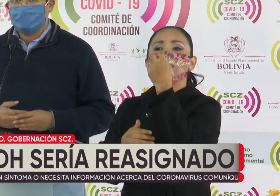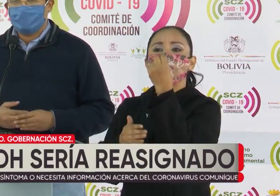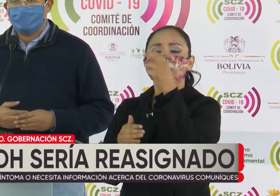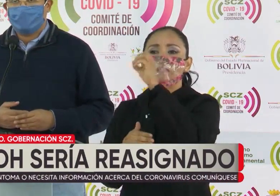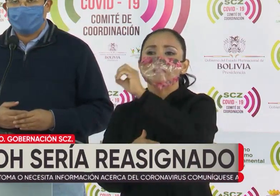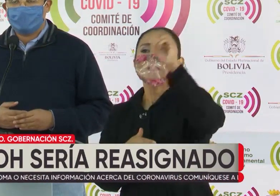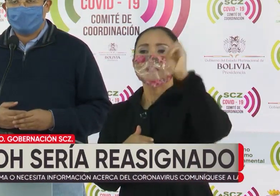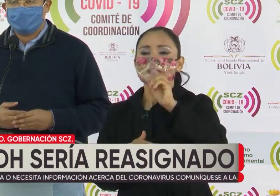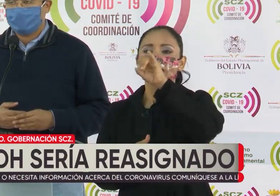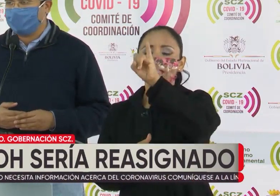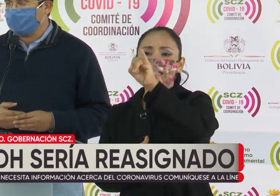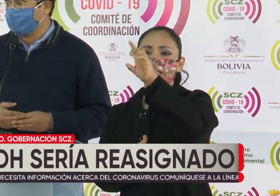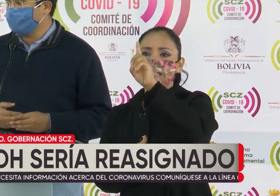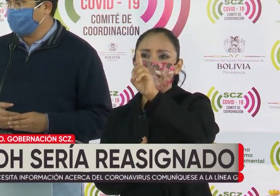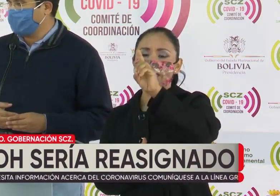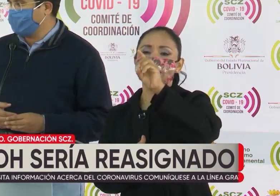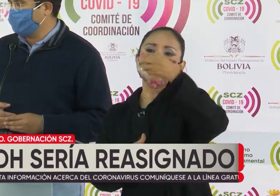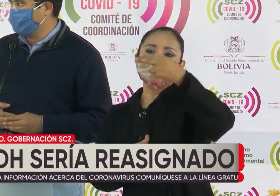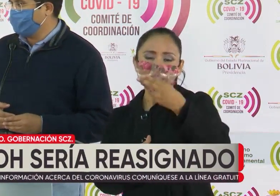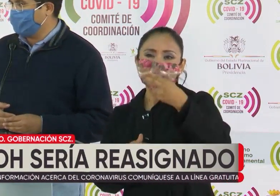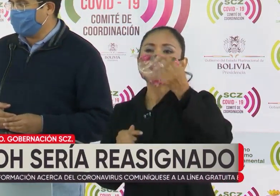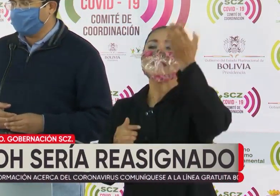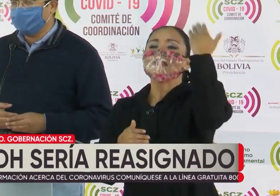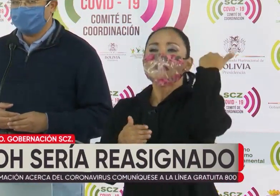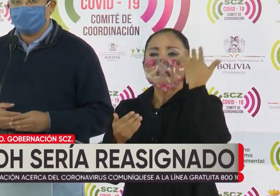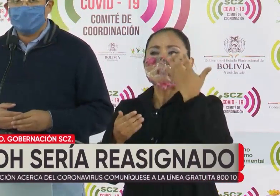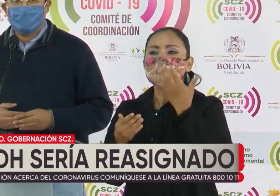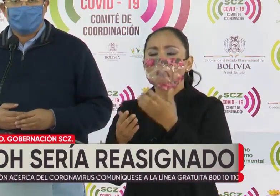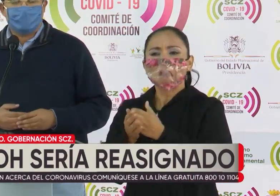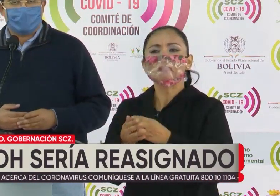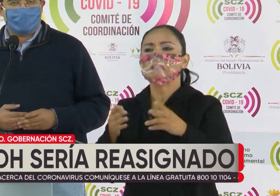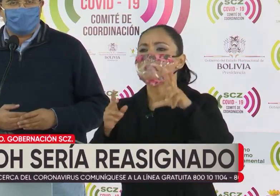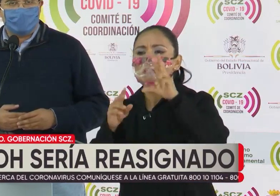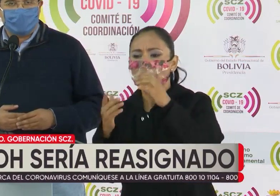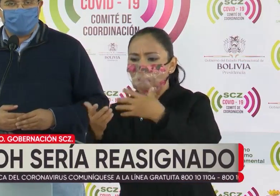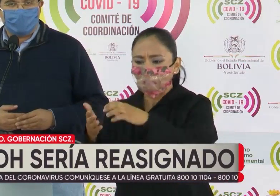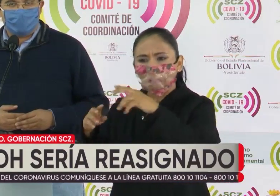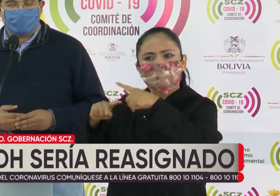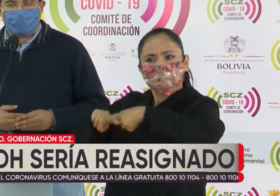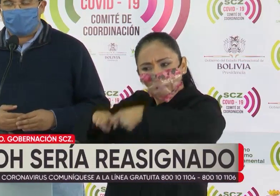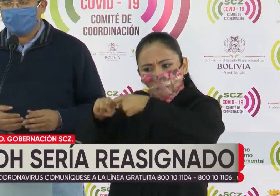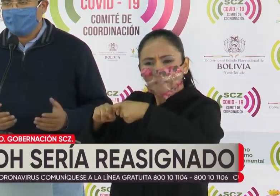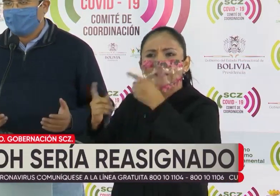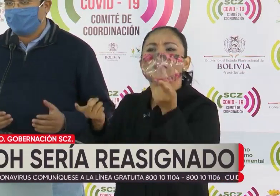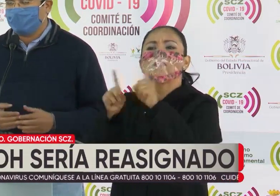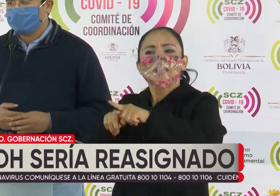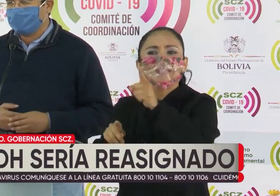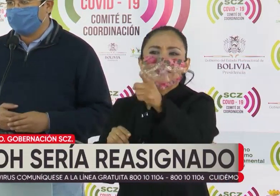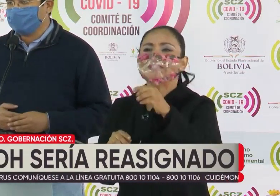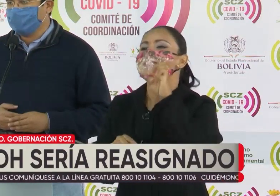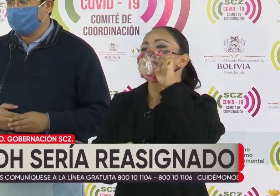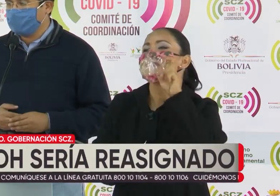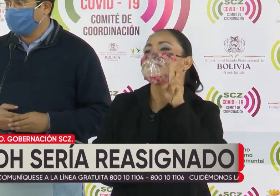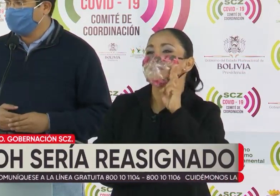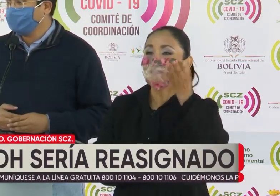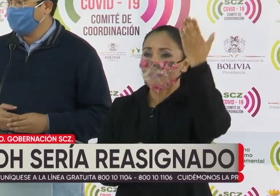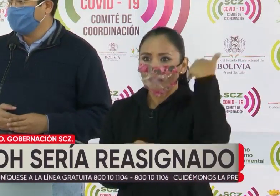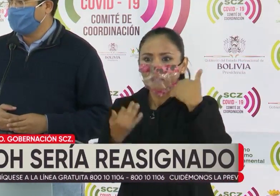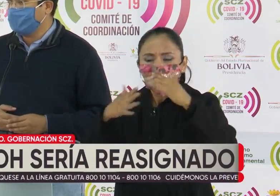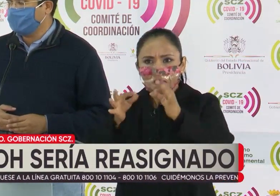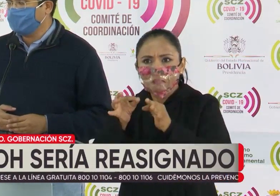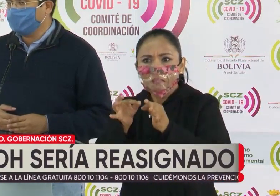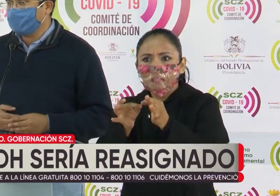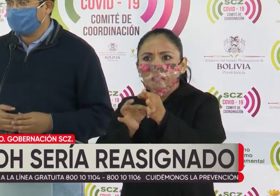del IDH que se había confiscado ilegalmente durante el gobierno de Evo Morales. Han pasado cinco años